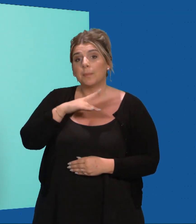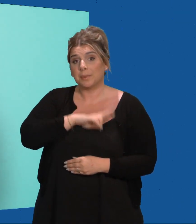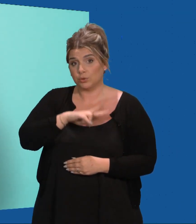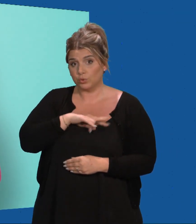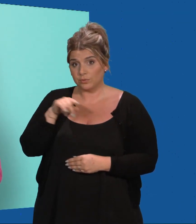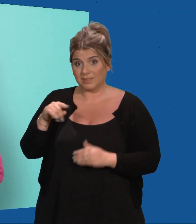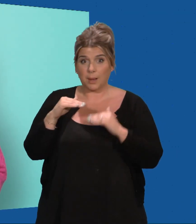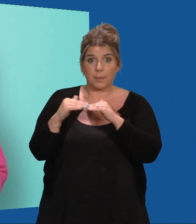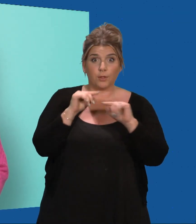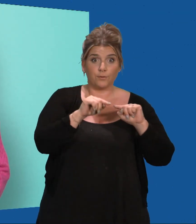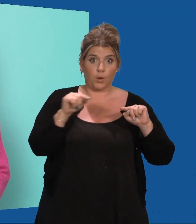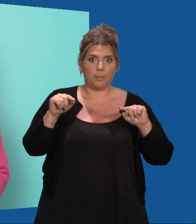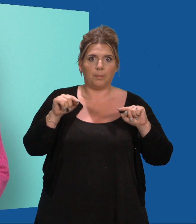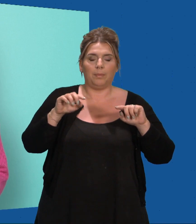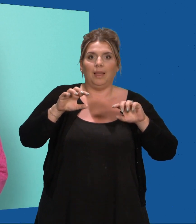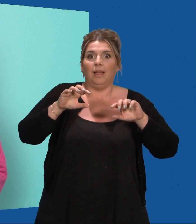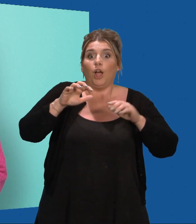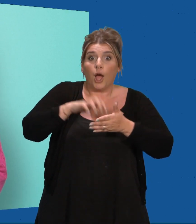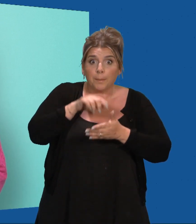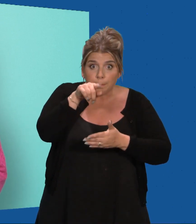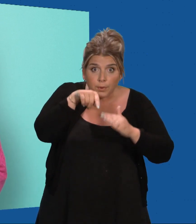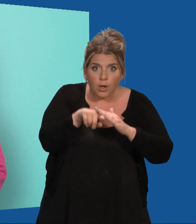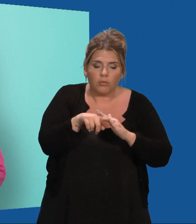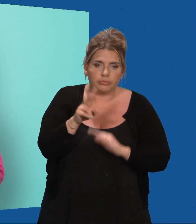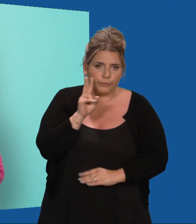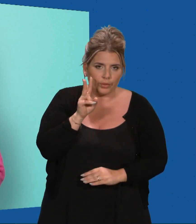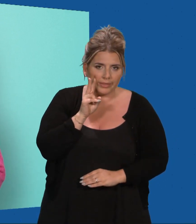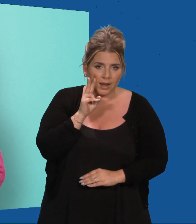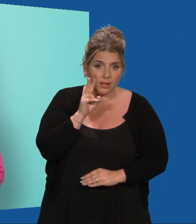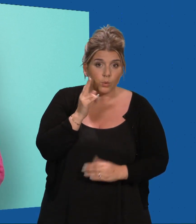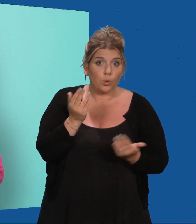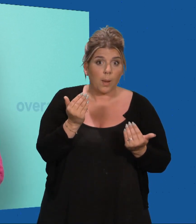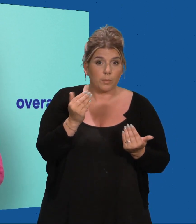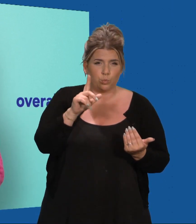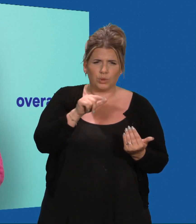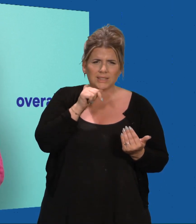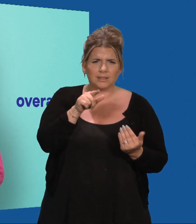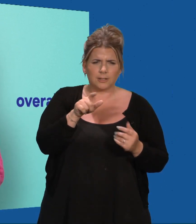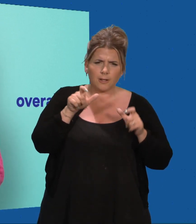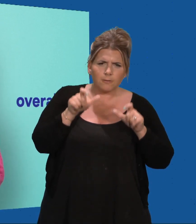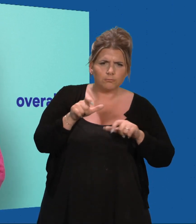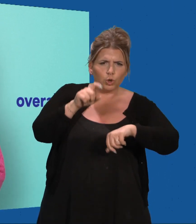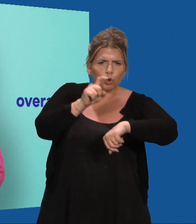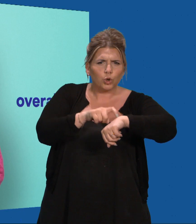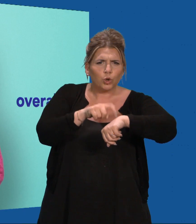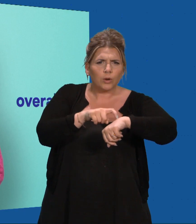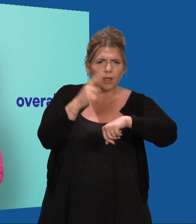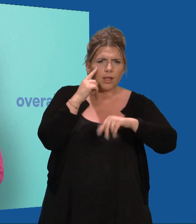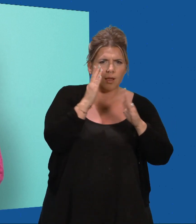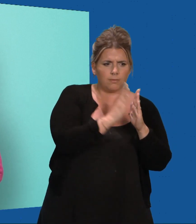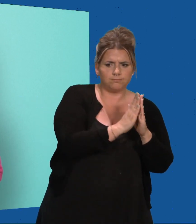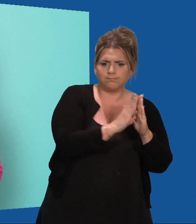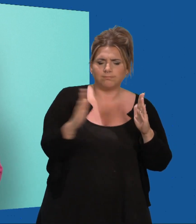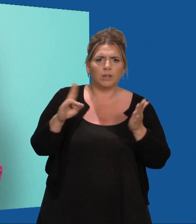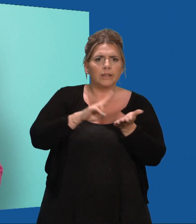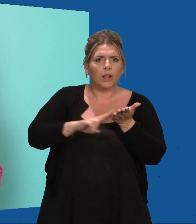Deze platformen gebruiken heeft heel wat voordelen. Je kan altijd en overal communiceren met de overheid.